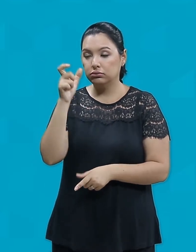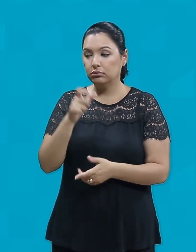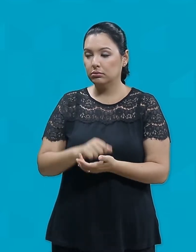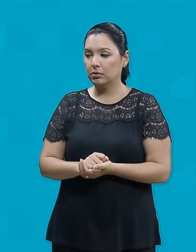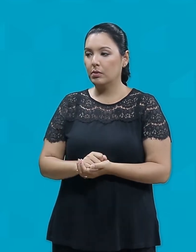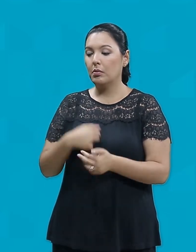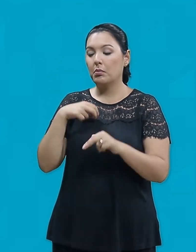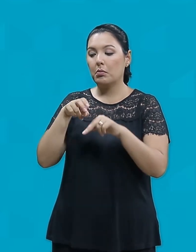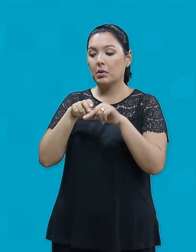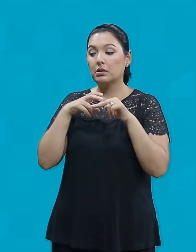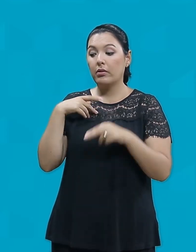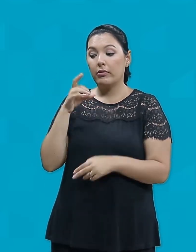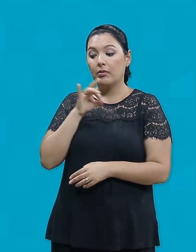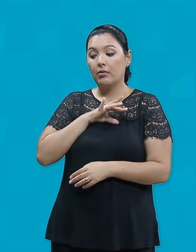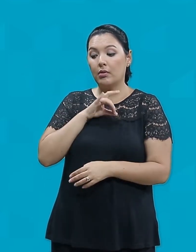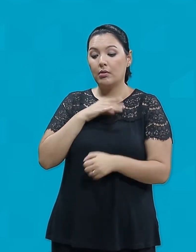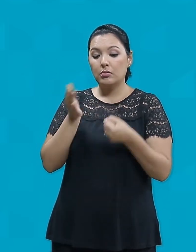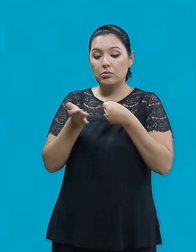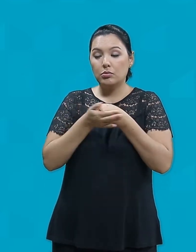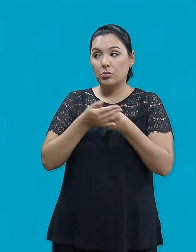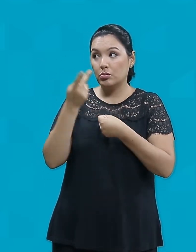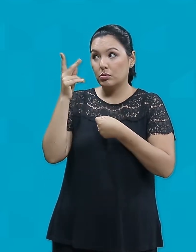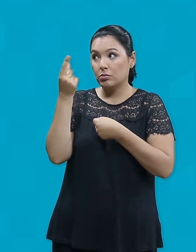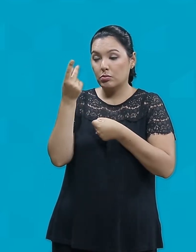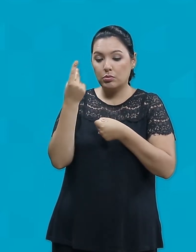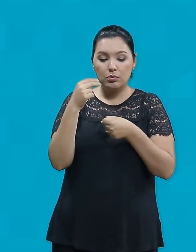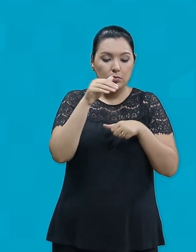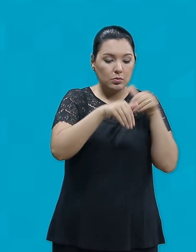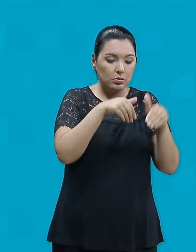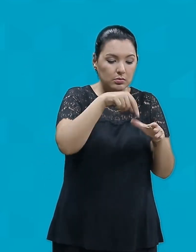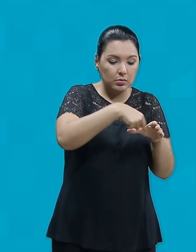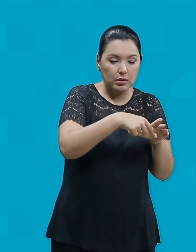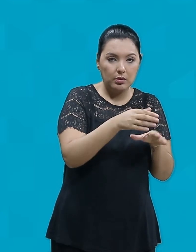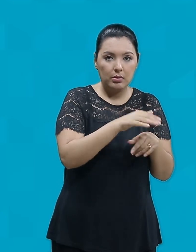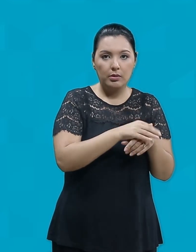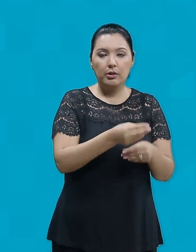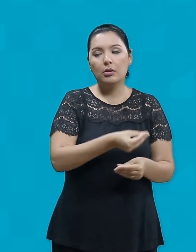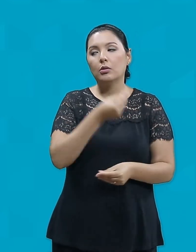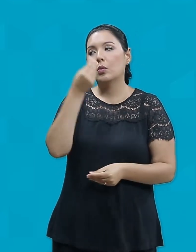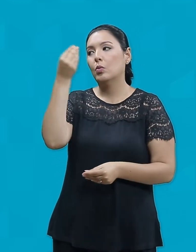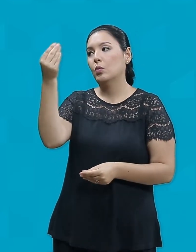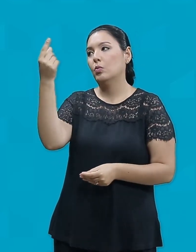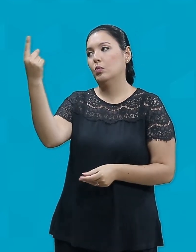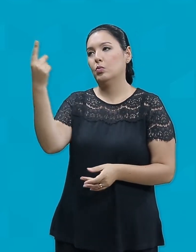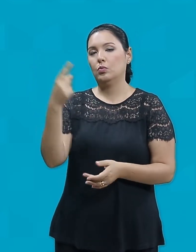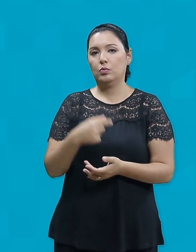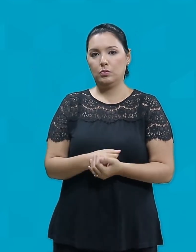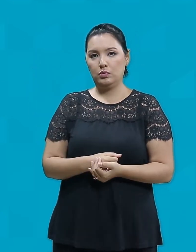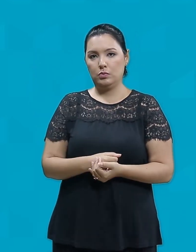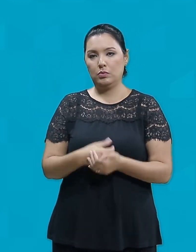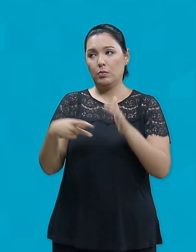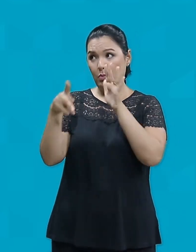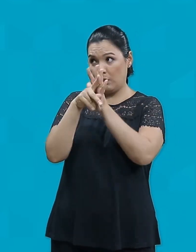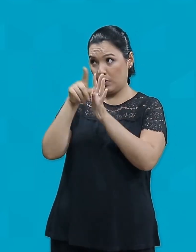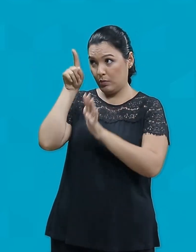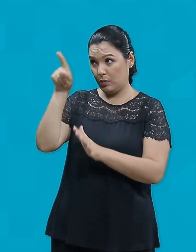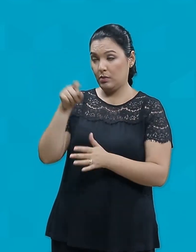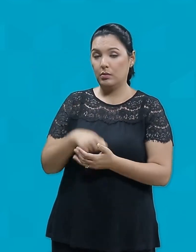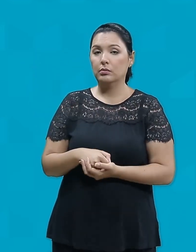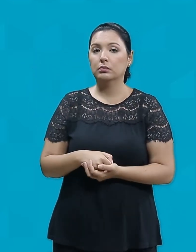fiquei com medo e escondi o teu talento no chão Aqui tens o que te pertence O patrão lhe